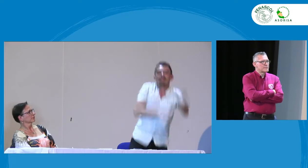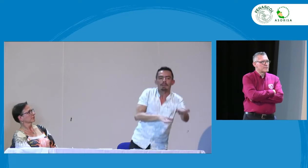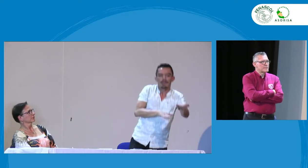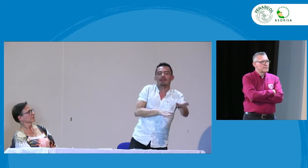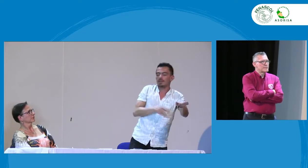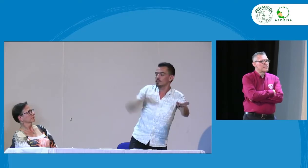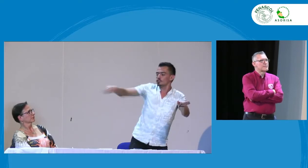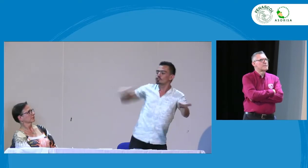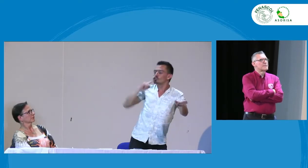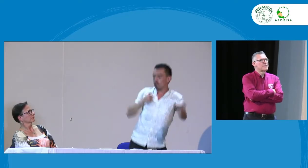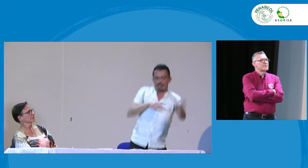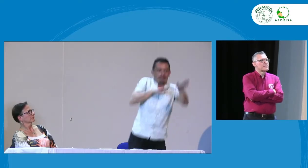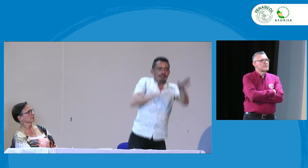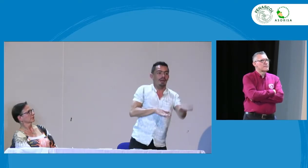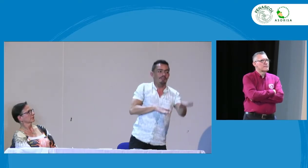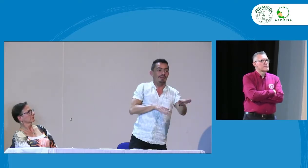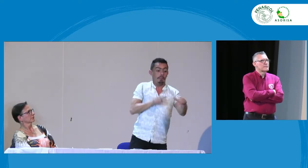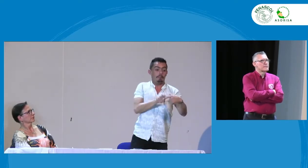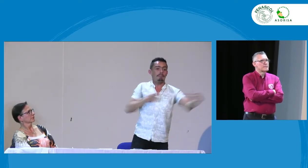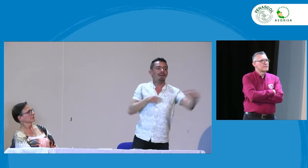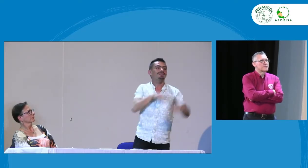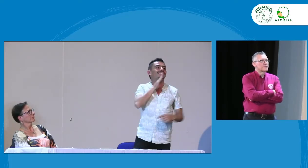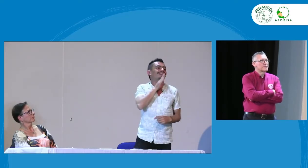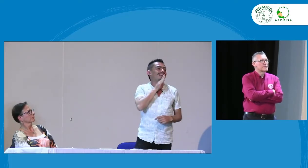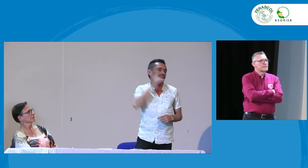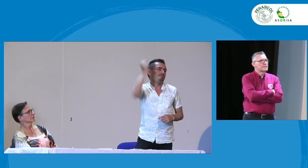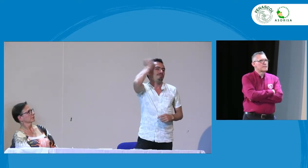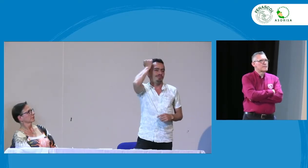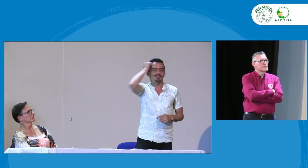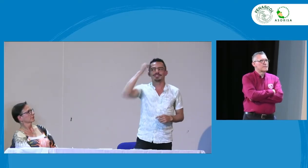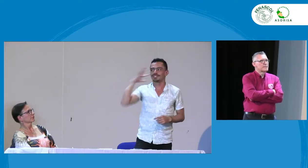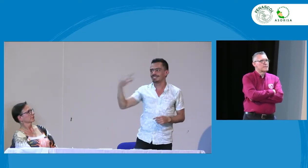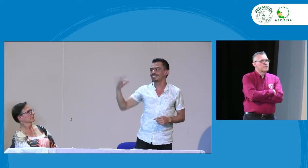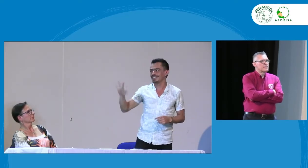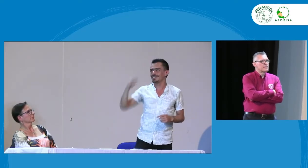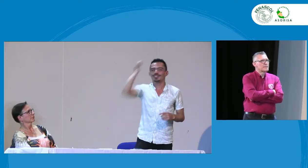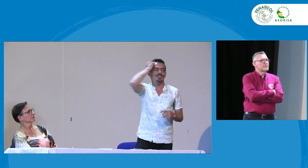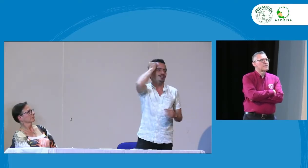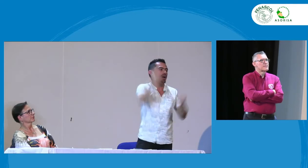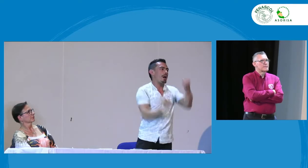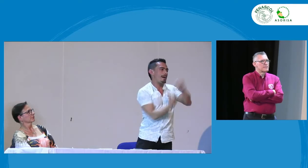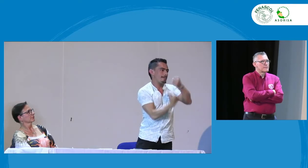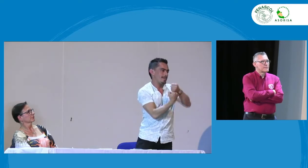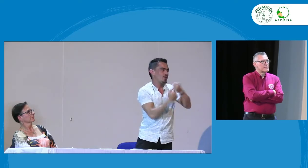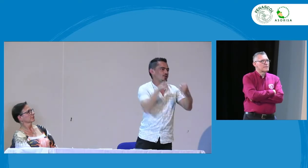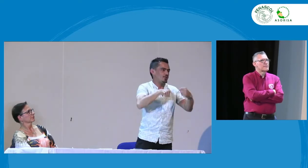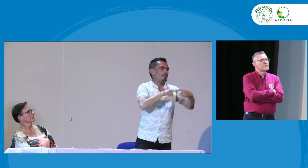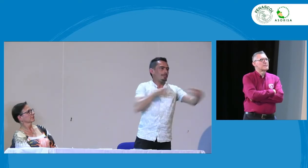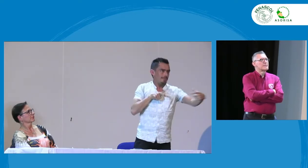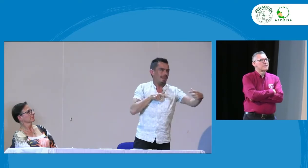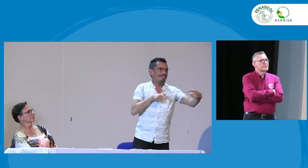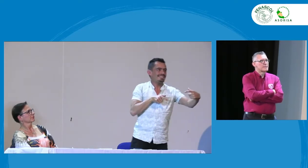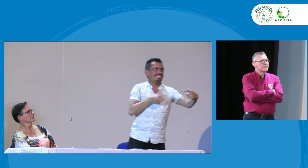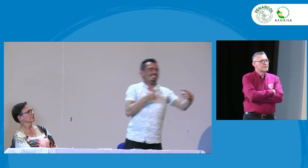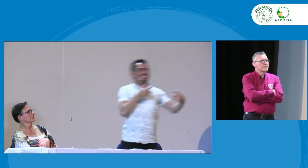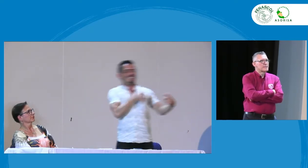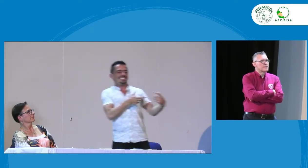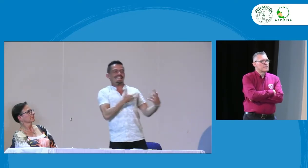y no sé quién fue el representante de las personas sordas por parte de esto estoy seguro que seguramente hubo